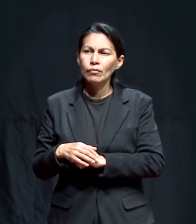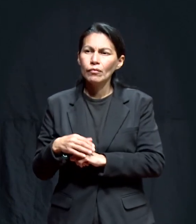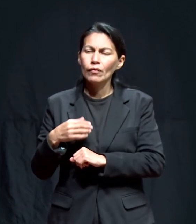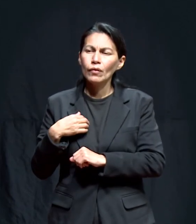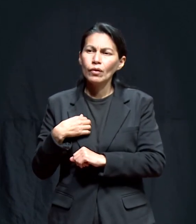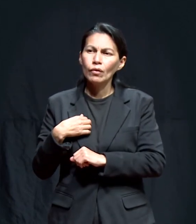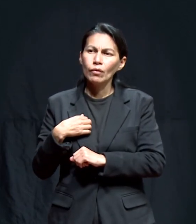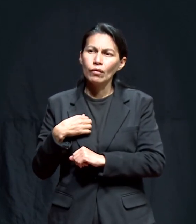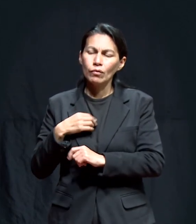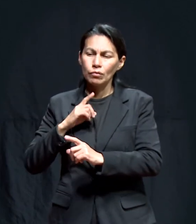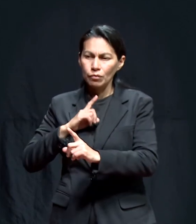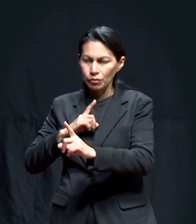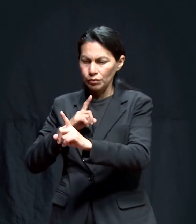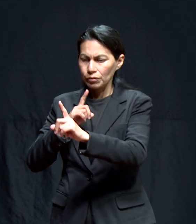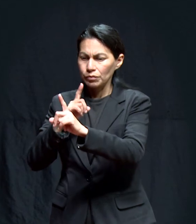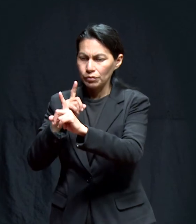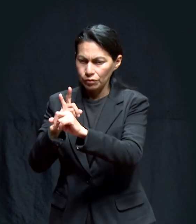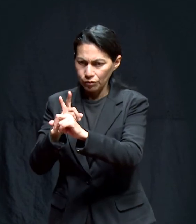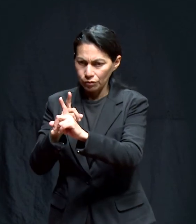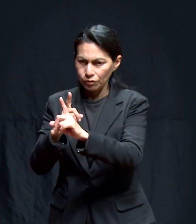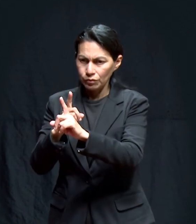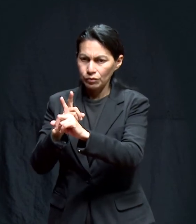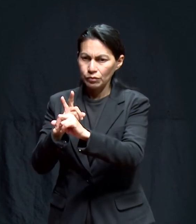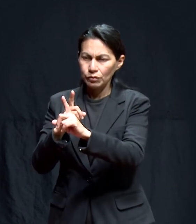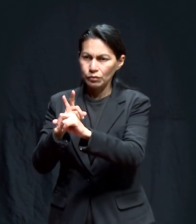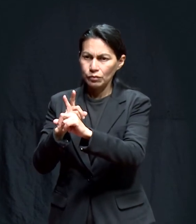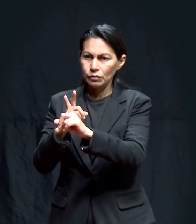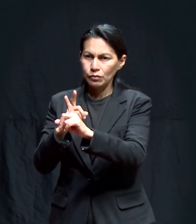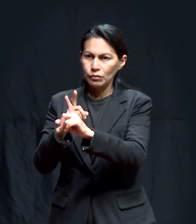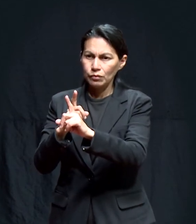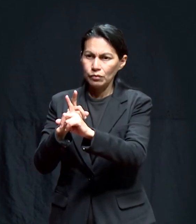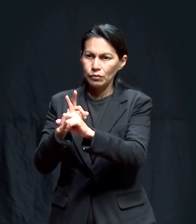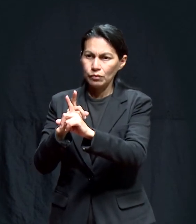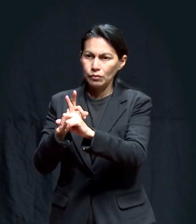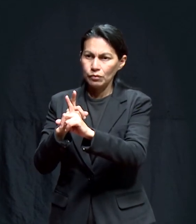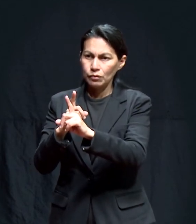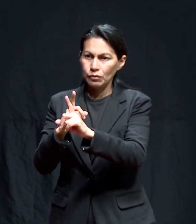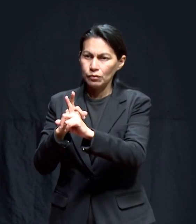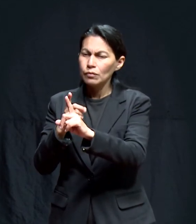Y yo le dije, cuando llegué, saludé y le dije que pues,